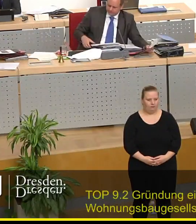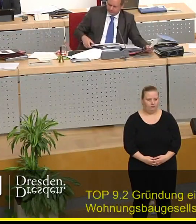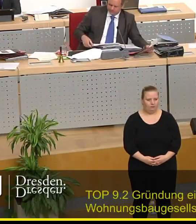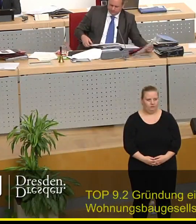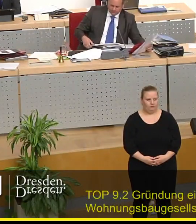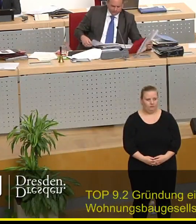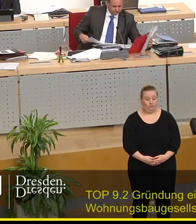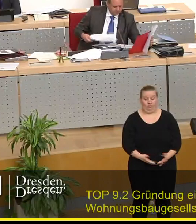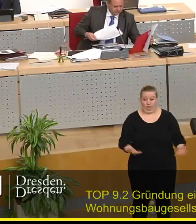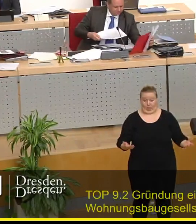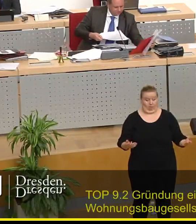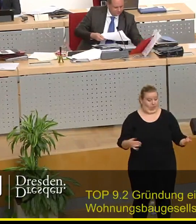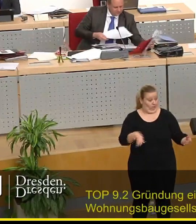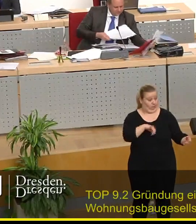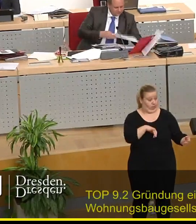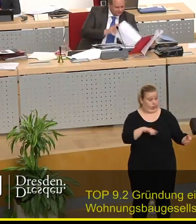Hier ist das los.